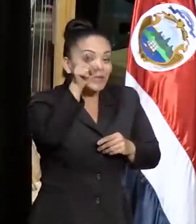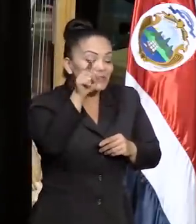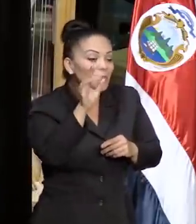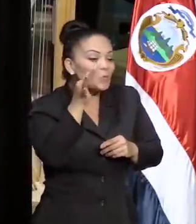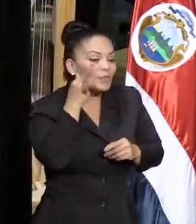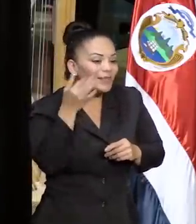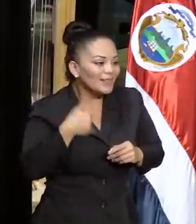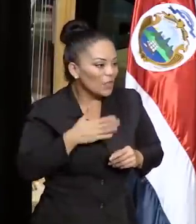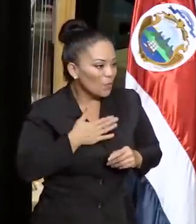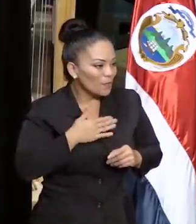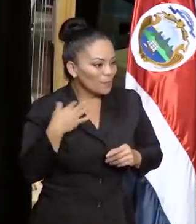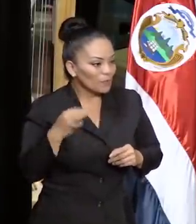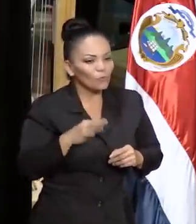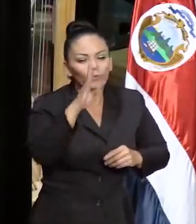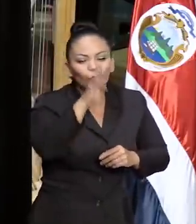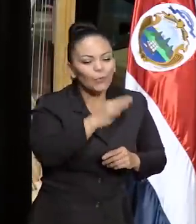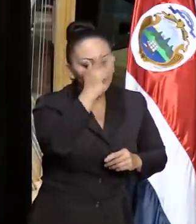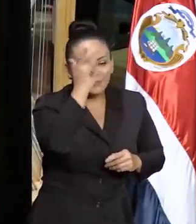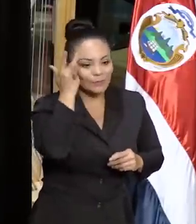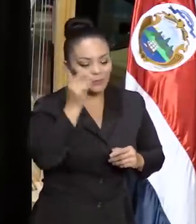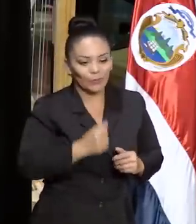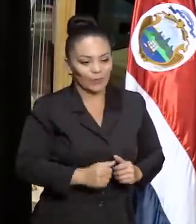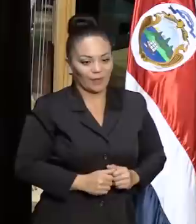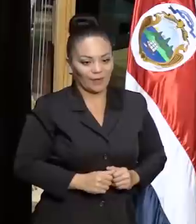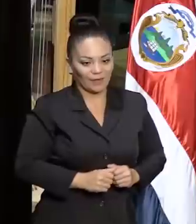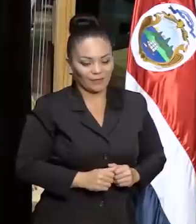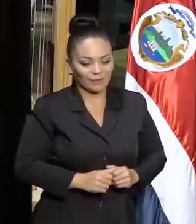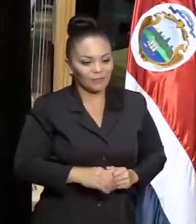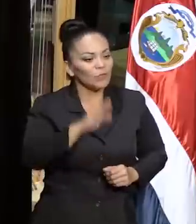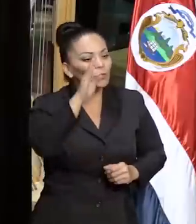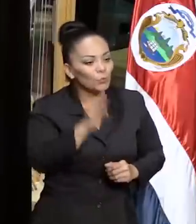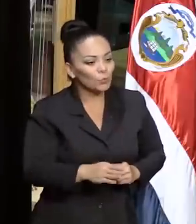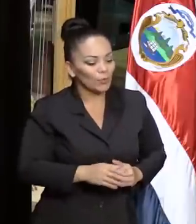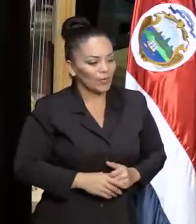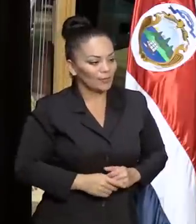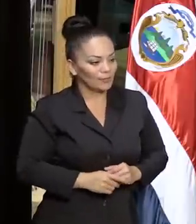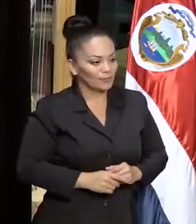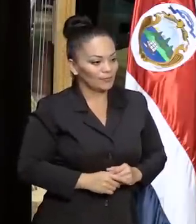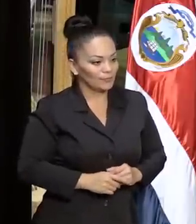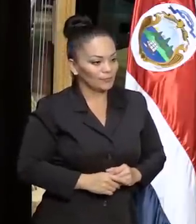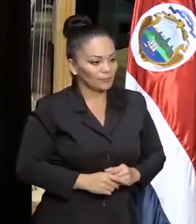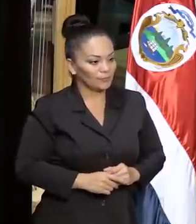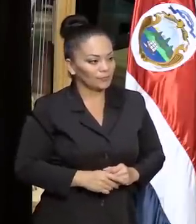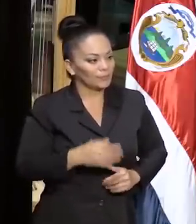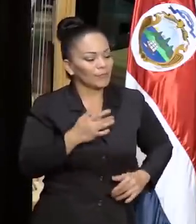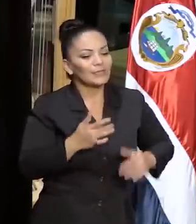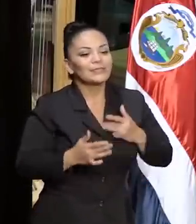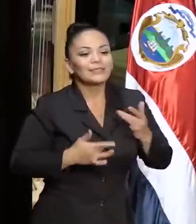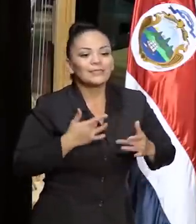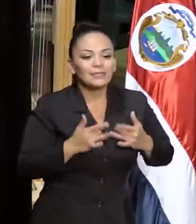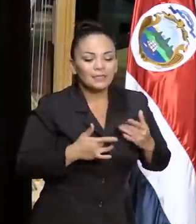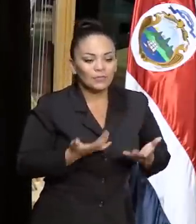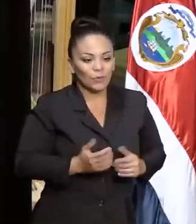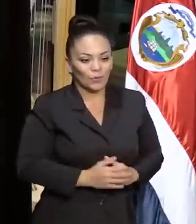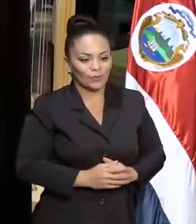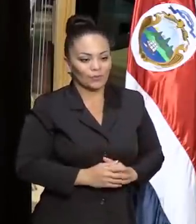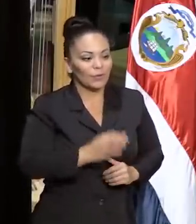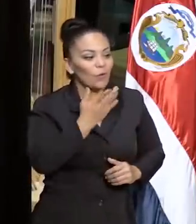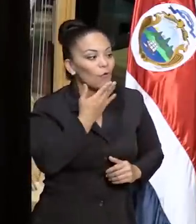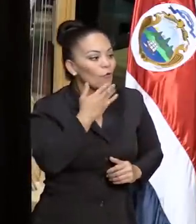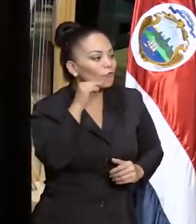tío. Eso nunca se me olvidará a mí, nunca. La sensación, el color